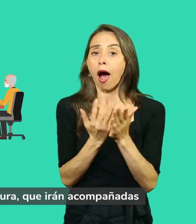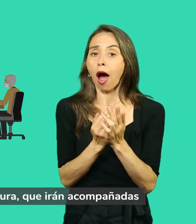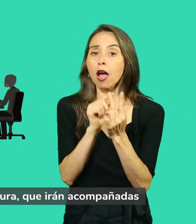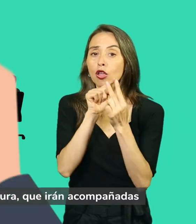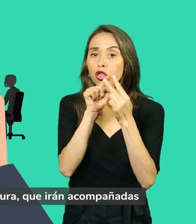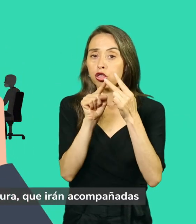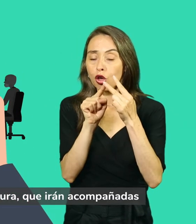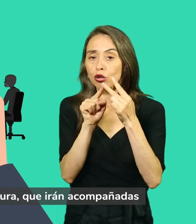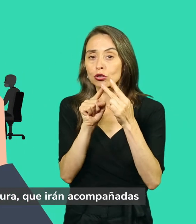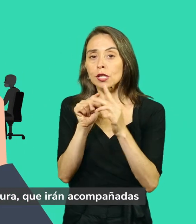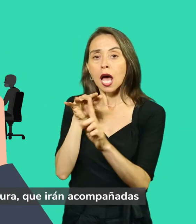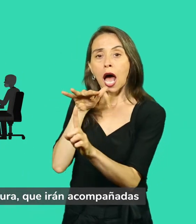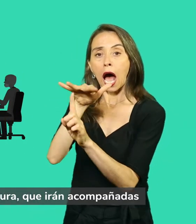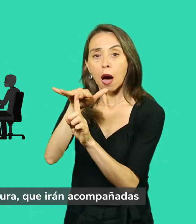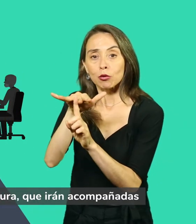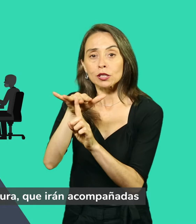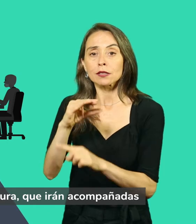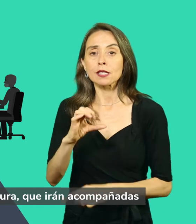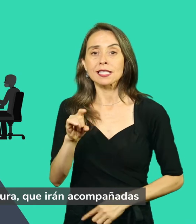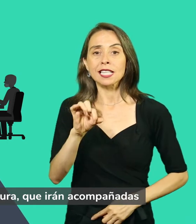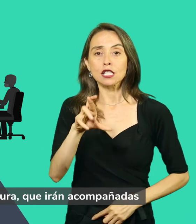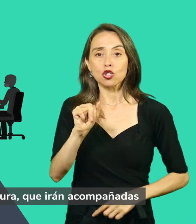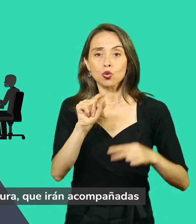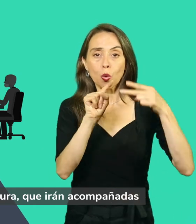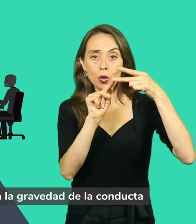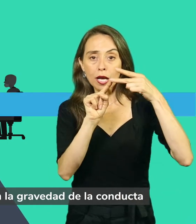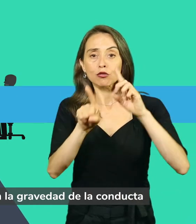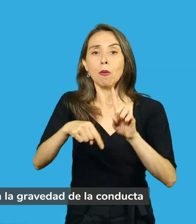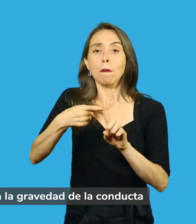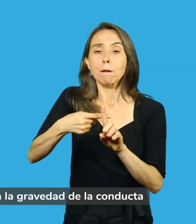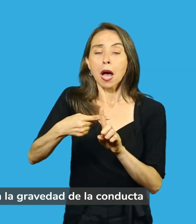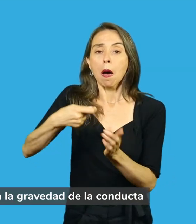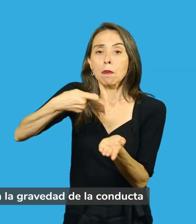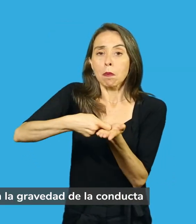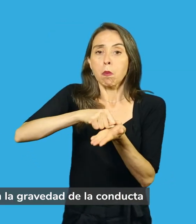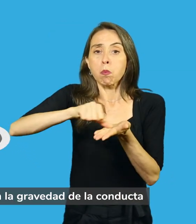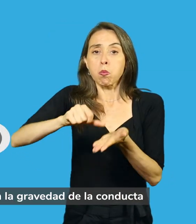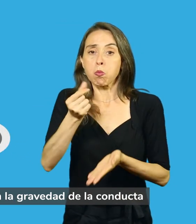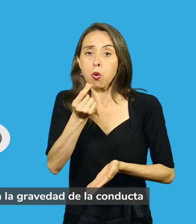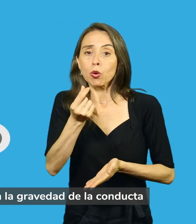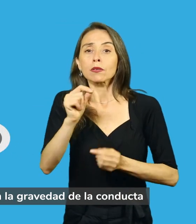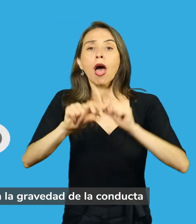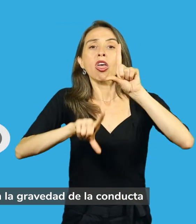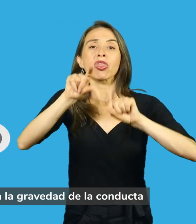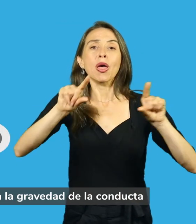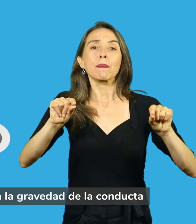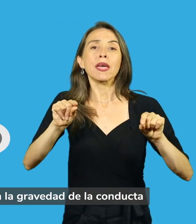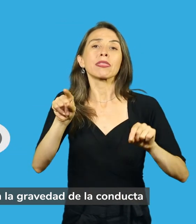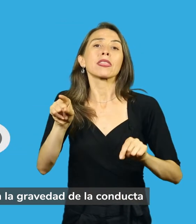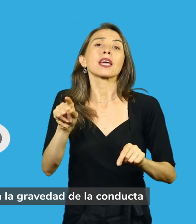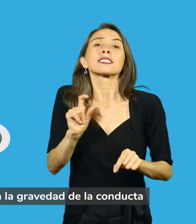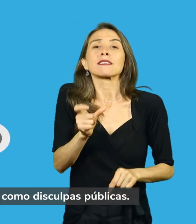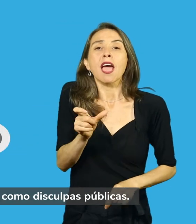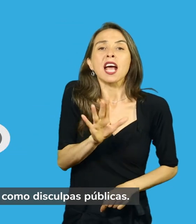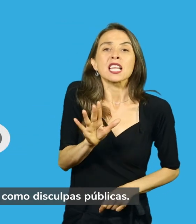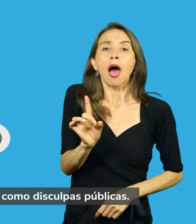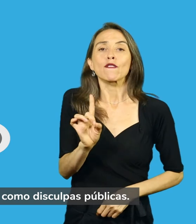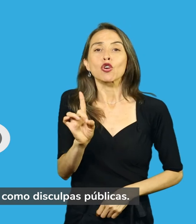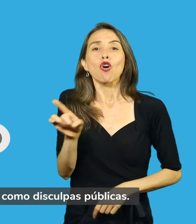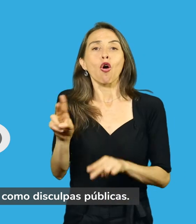la amonestación y la censura, que irán acompañadas de multas económicas que varían según la gravedad de la conducta. También hay sanciones